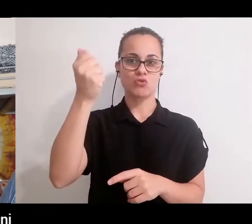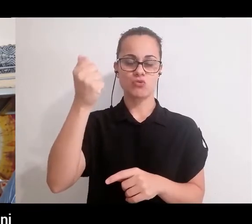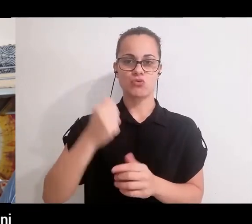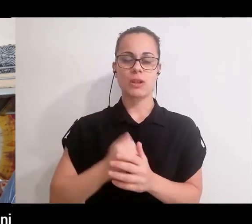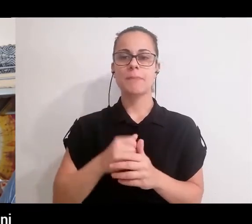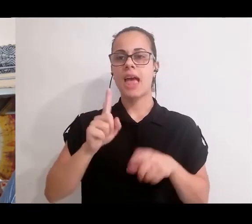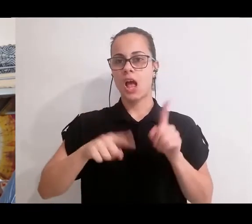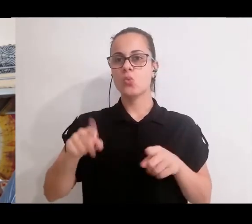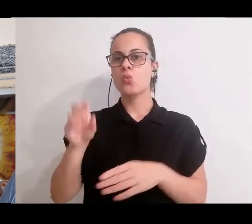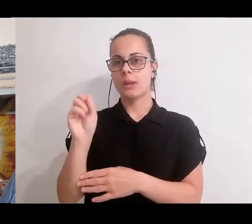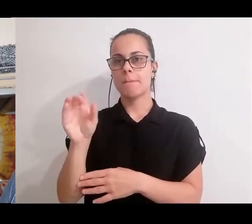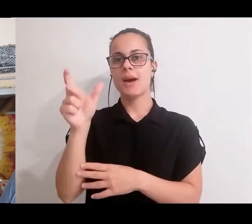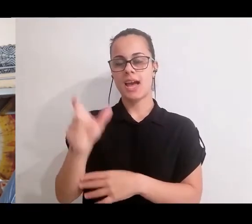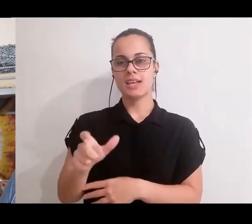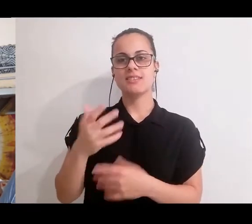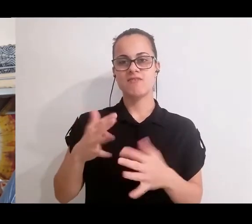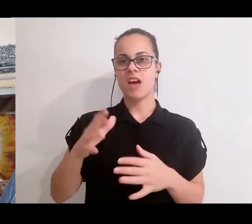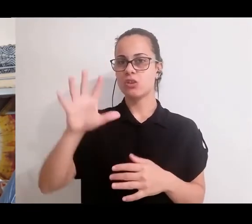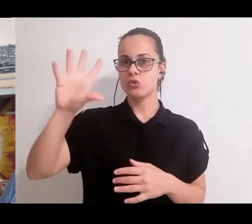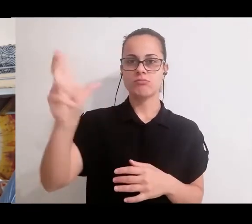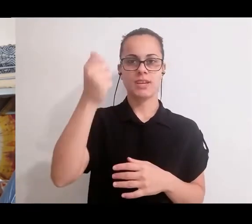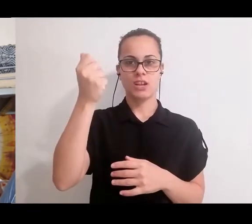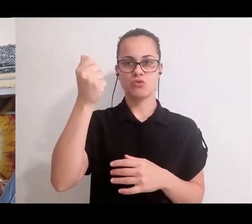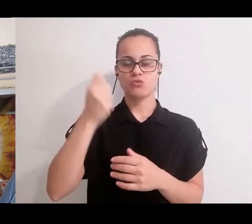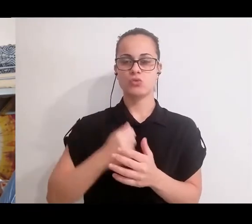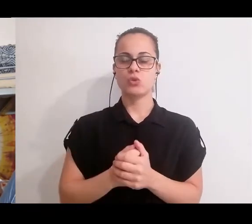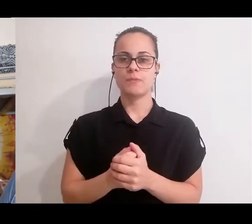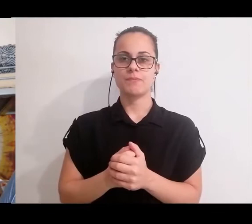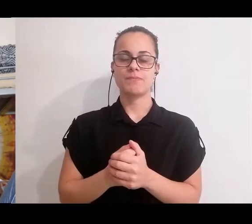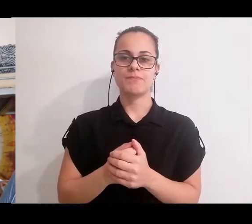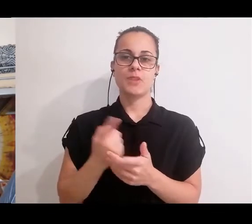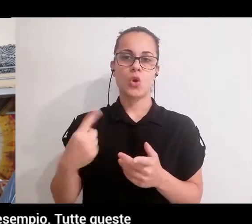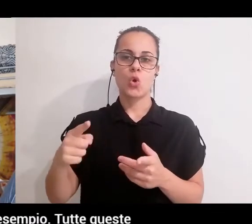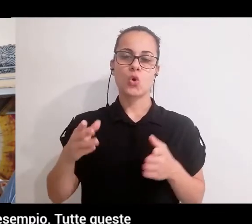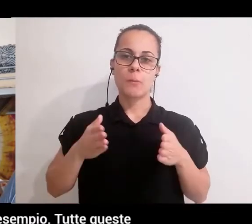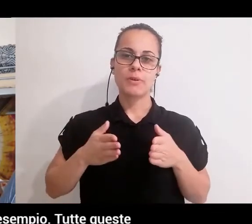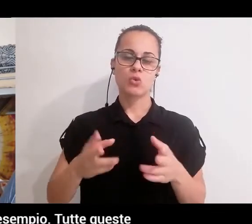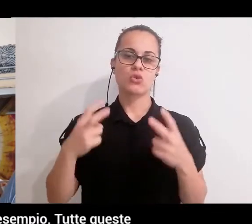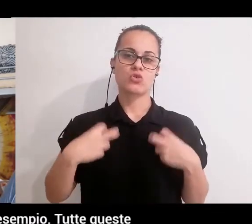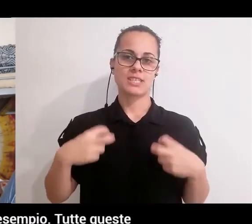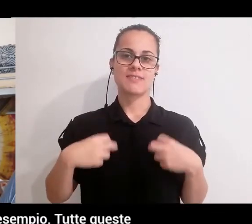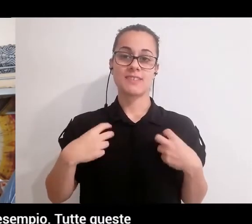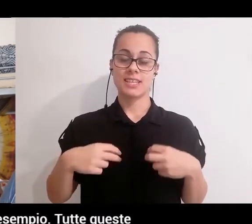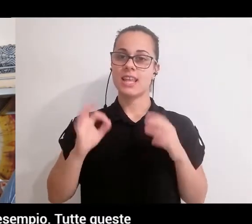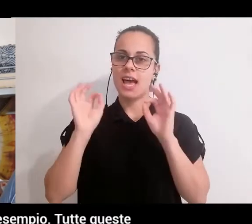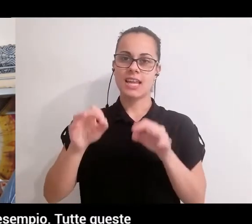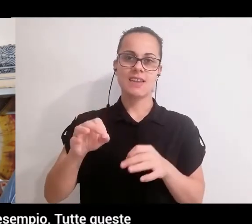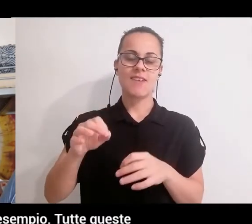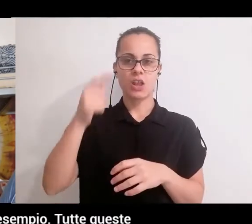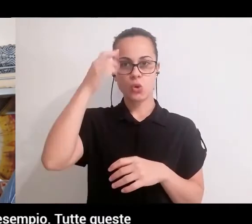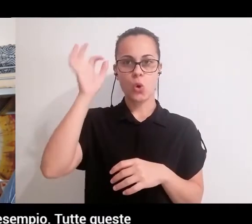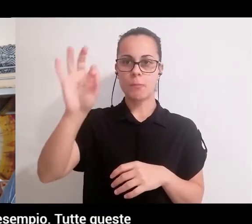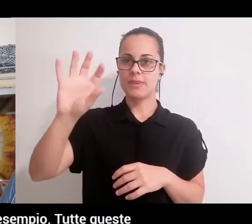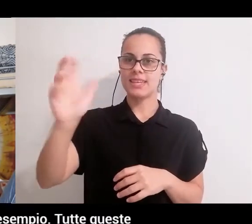alcuni yogi hanno raggiunto nel corso della loro vita e dai quali noi prendiamo un grande